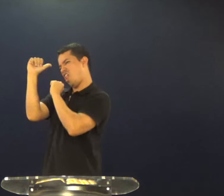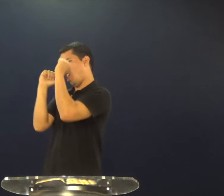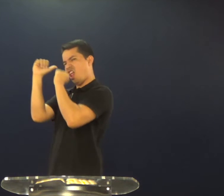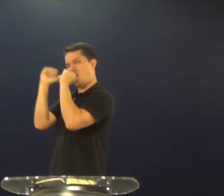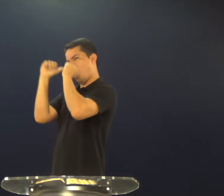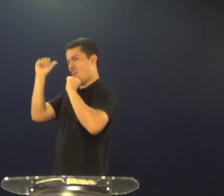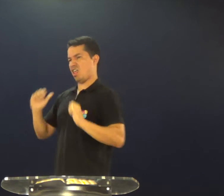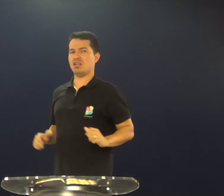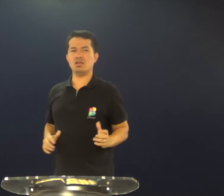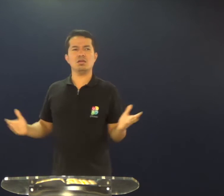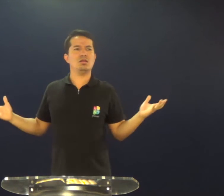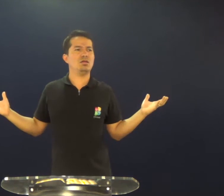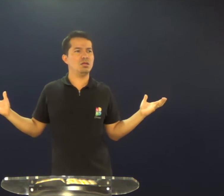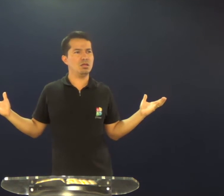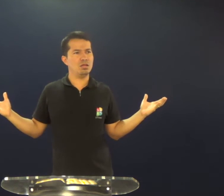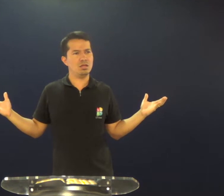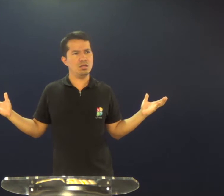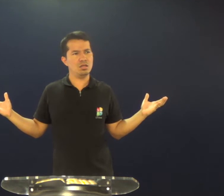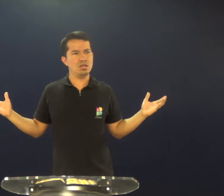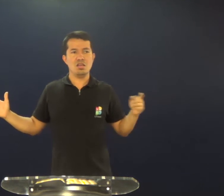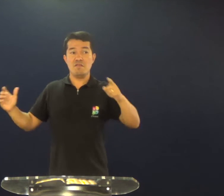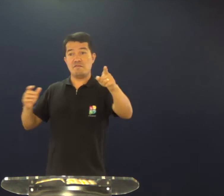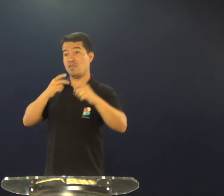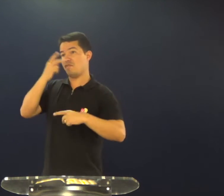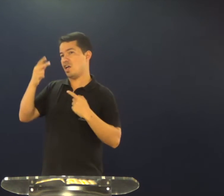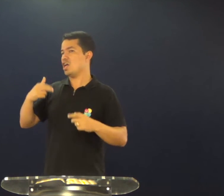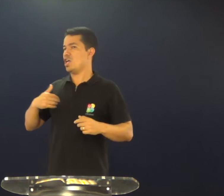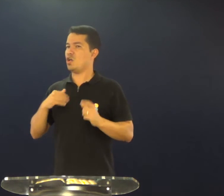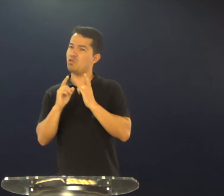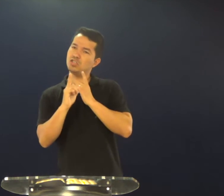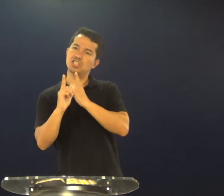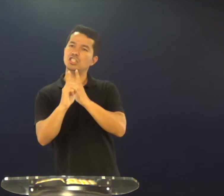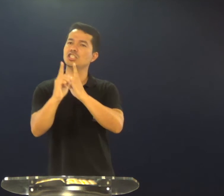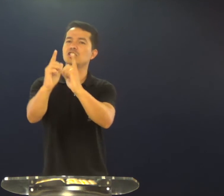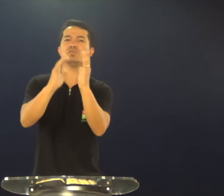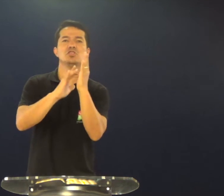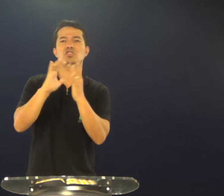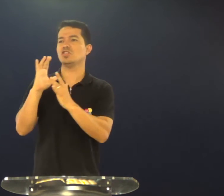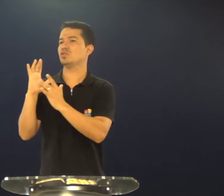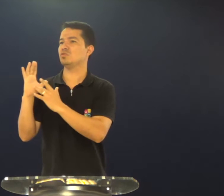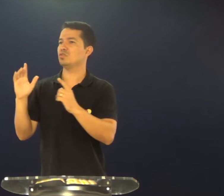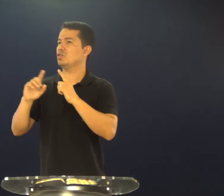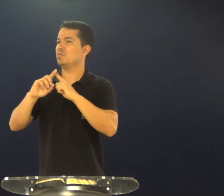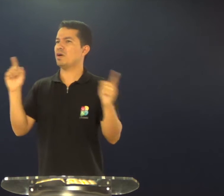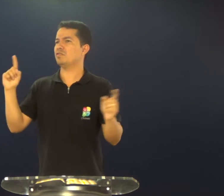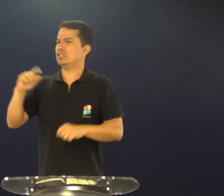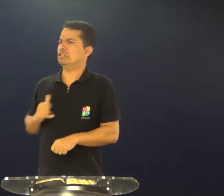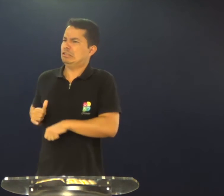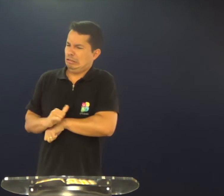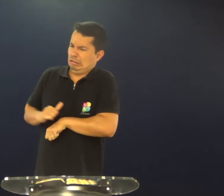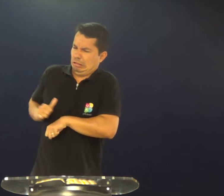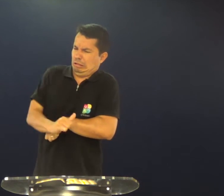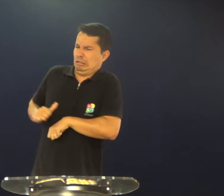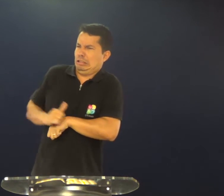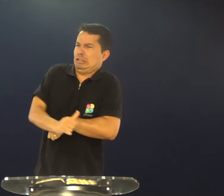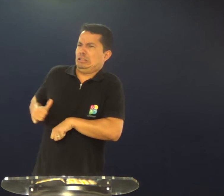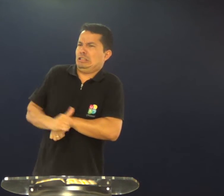de Jesus, mas você vai na balada, bebe, você fala, eu sou um discípulo de Jesus, mas